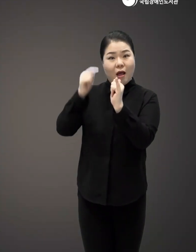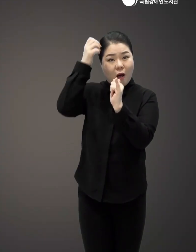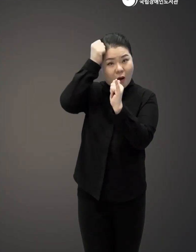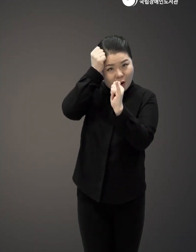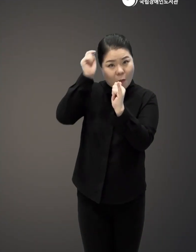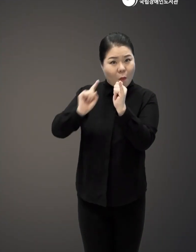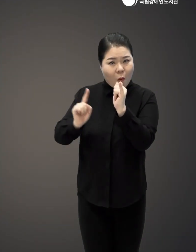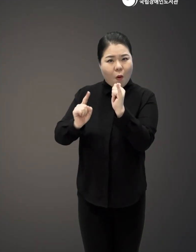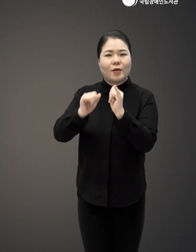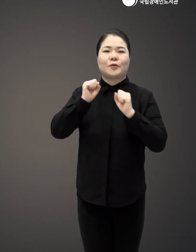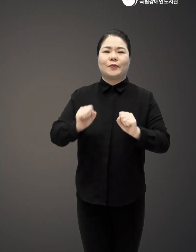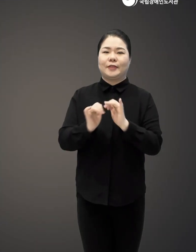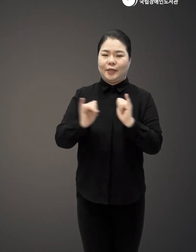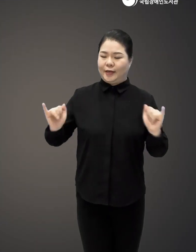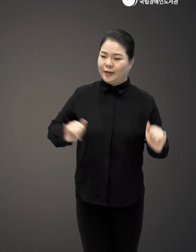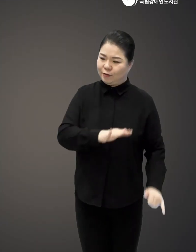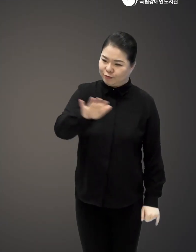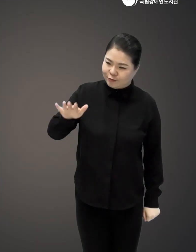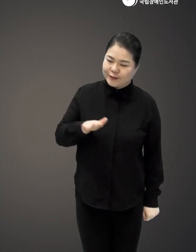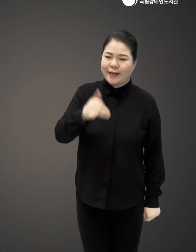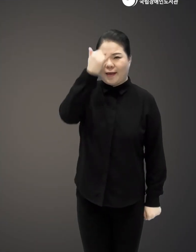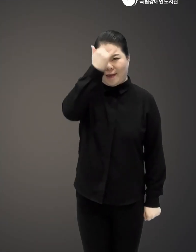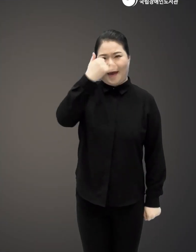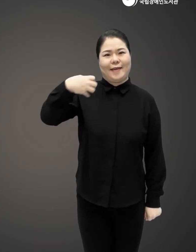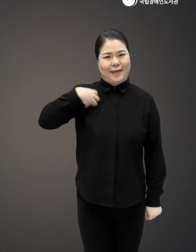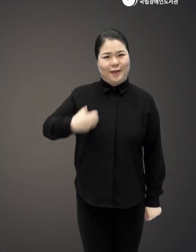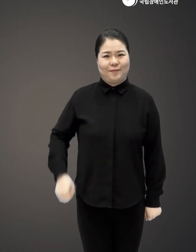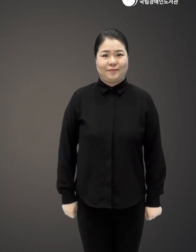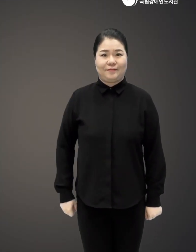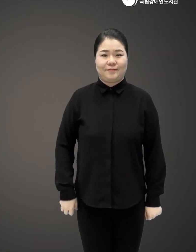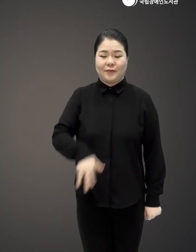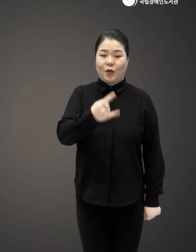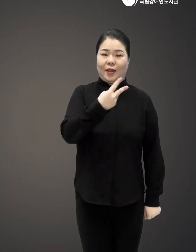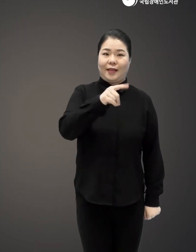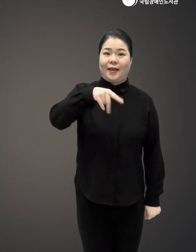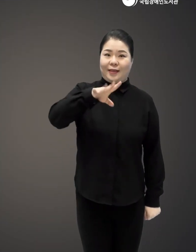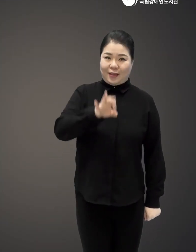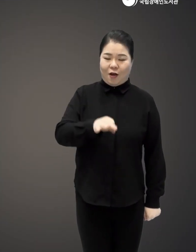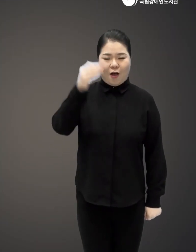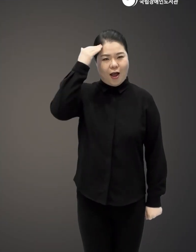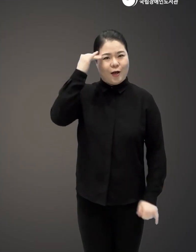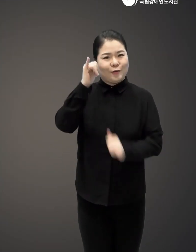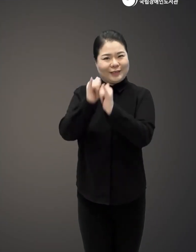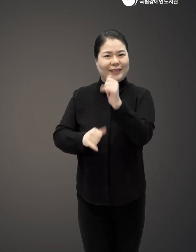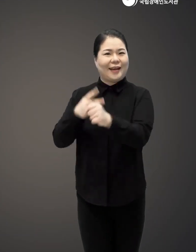그것은 살아있는 자들의 예이다 최태성, 한국사 강사